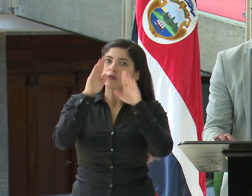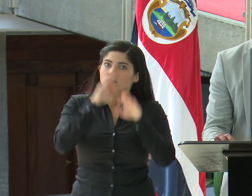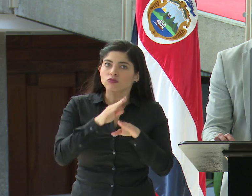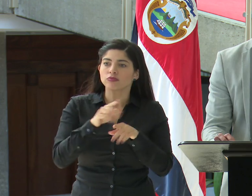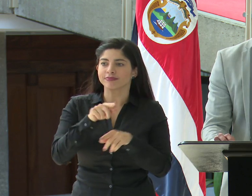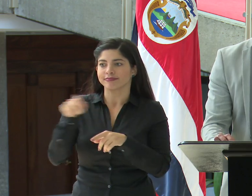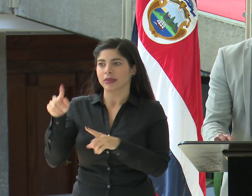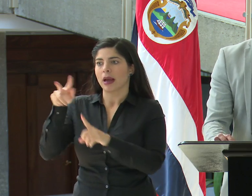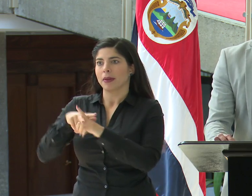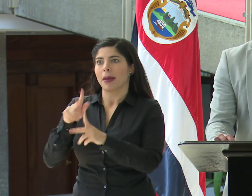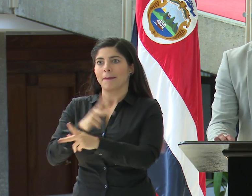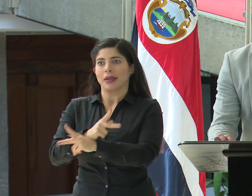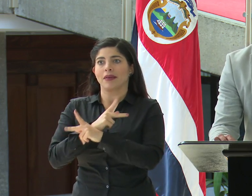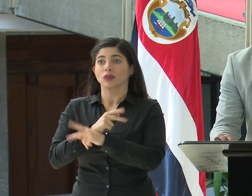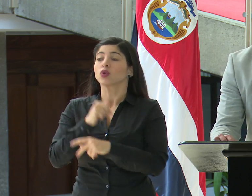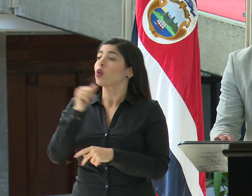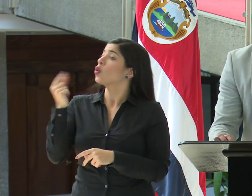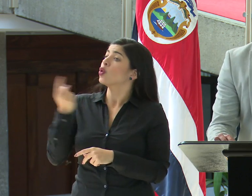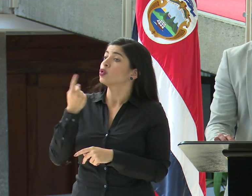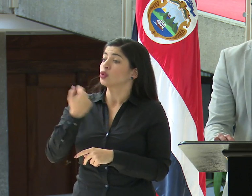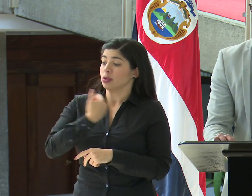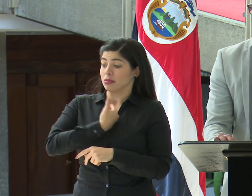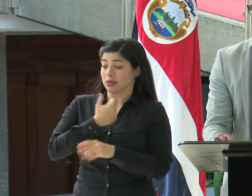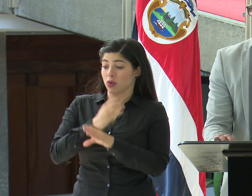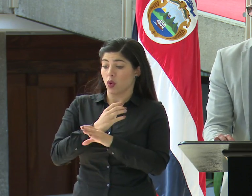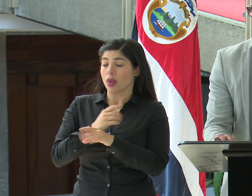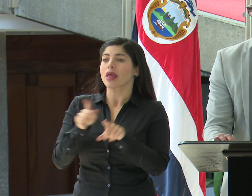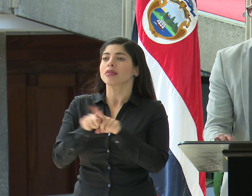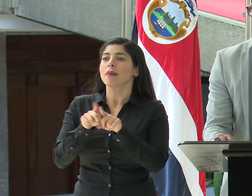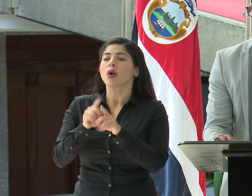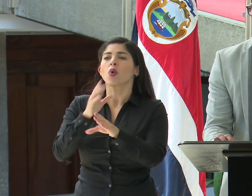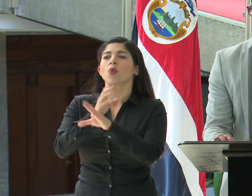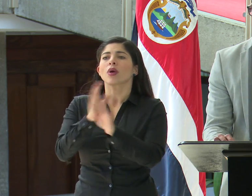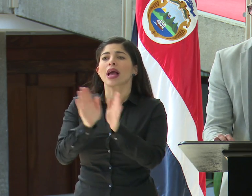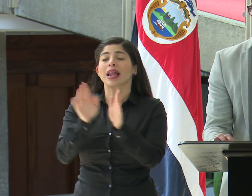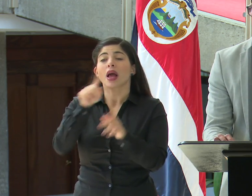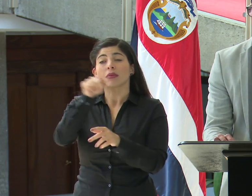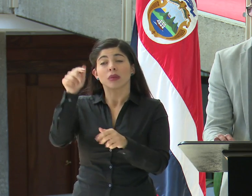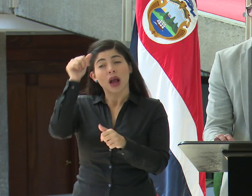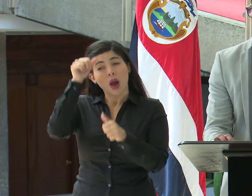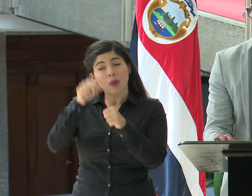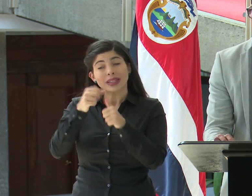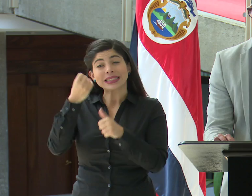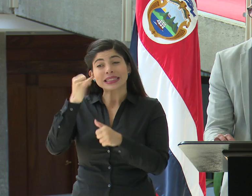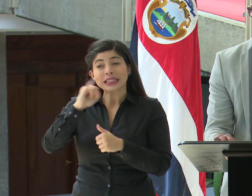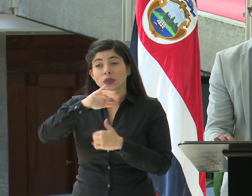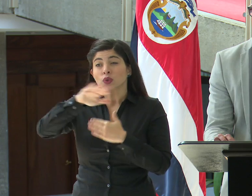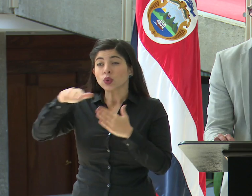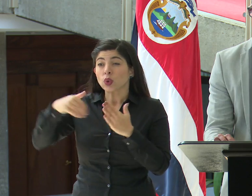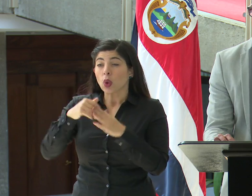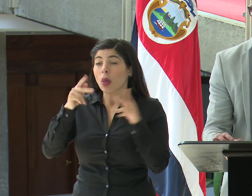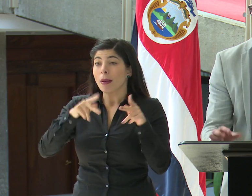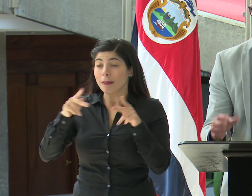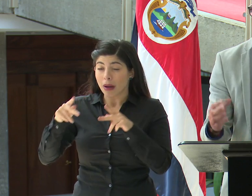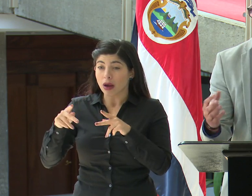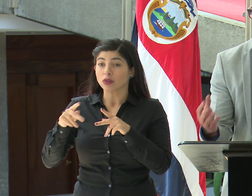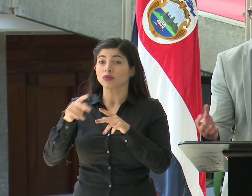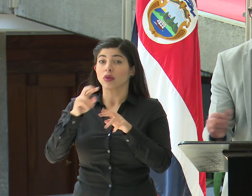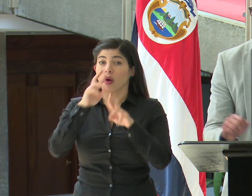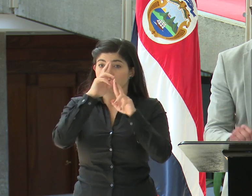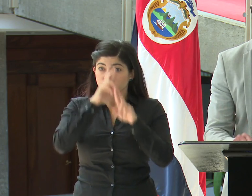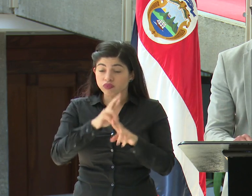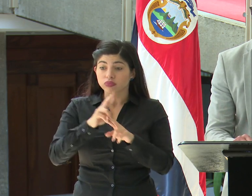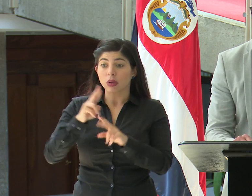prevención y no solamente autocuido, en realidad es de cuido. Recordemos que esto, en la medida que todos y todas hagamos las medidas de